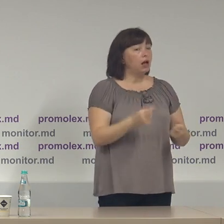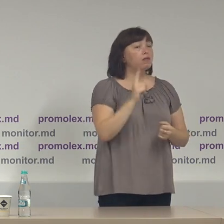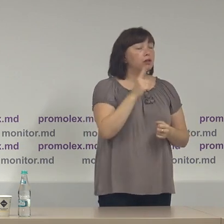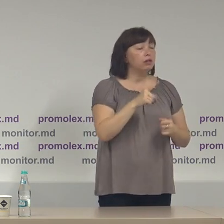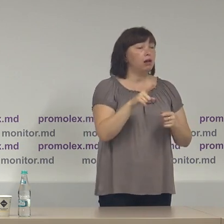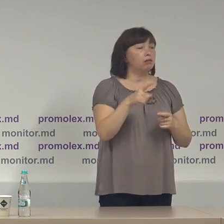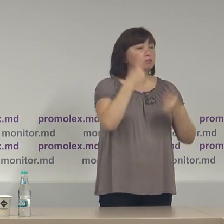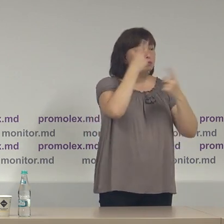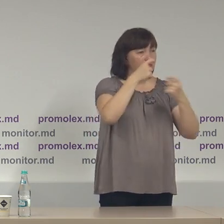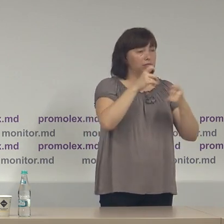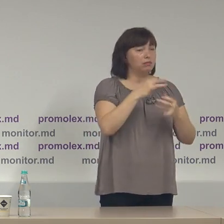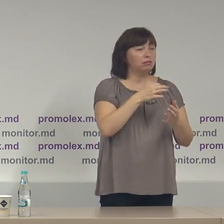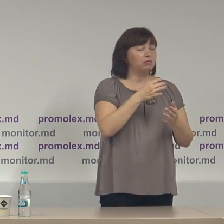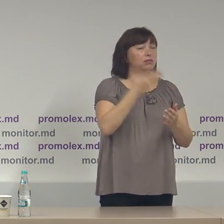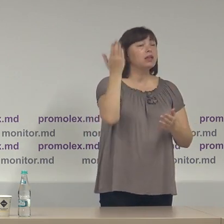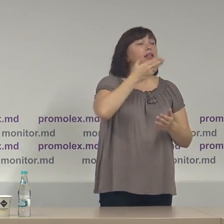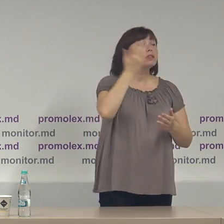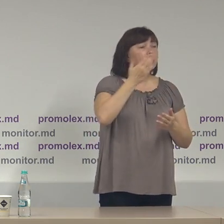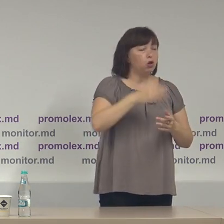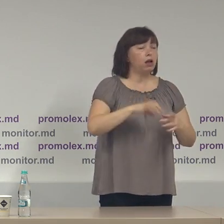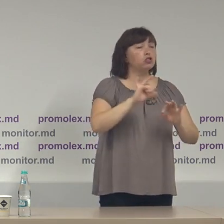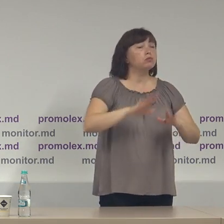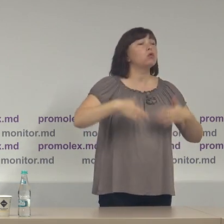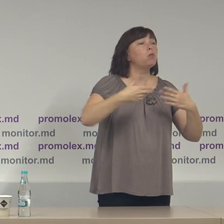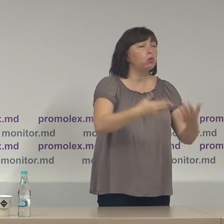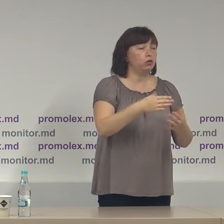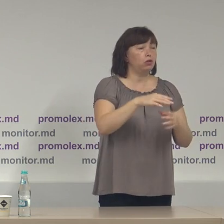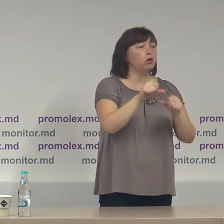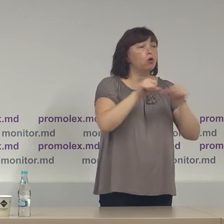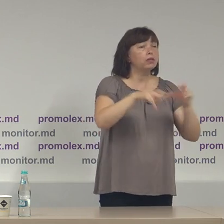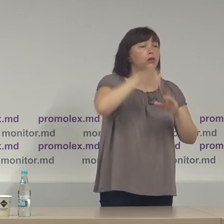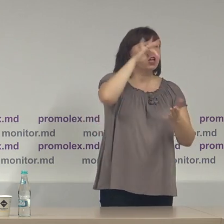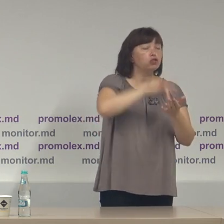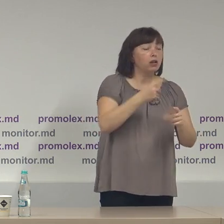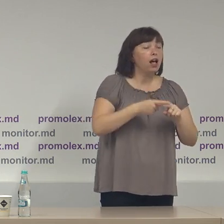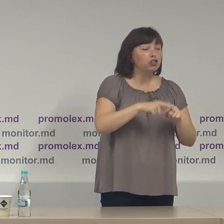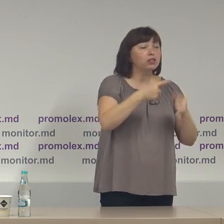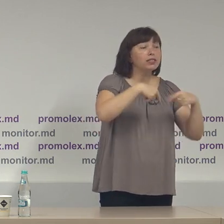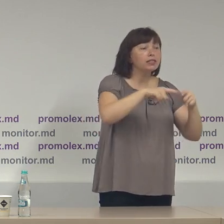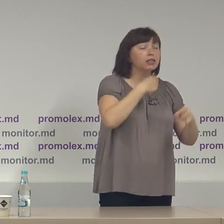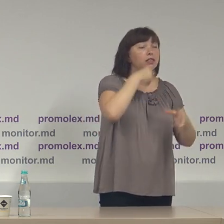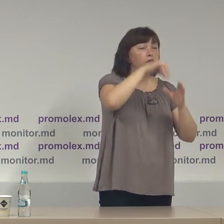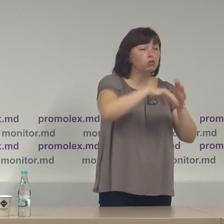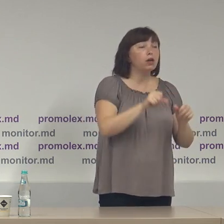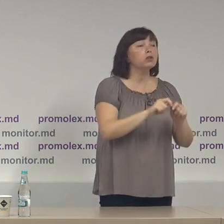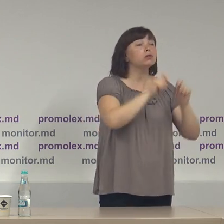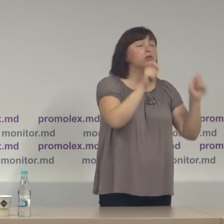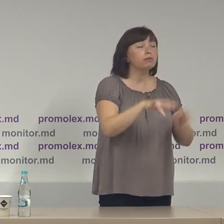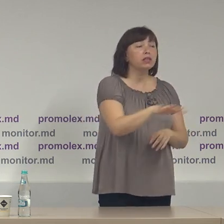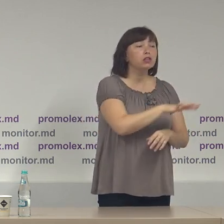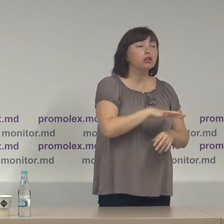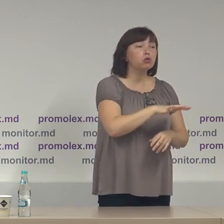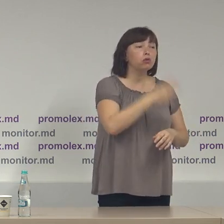declarațiilor sau propunerilor Comisiei Electorale Centrale aceste secții de votare sunt deschise pe teritoriul